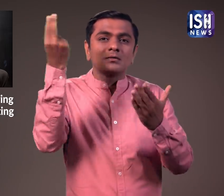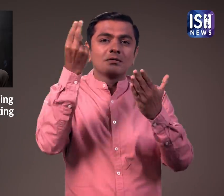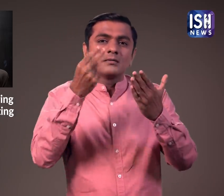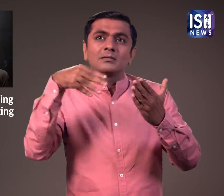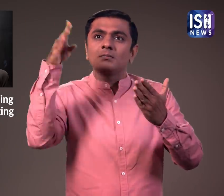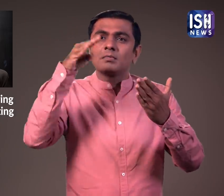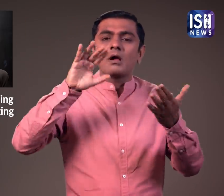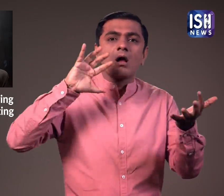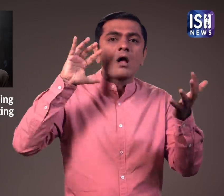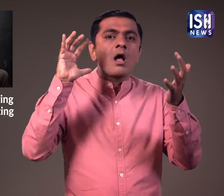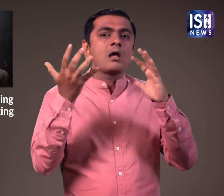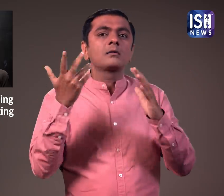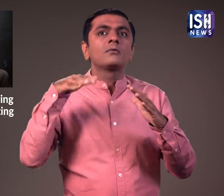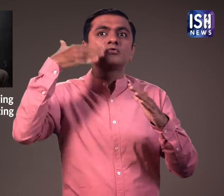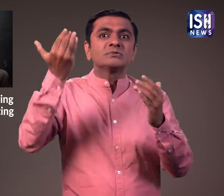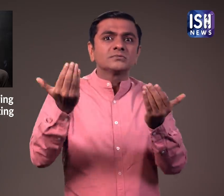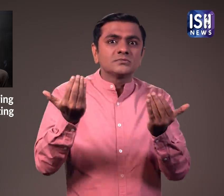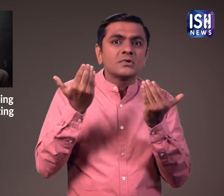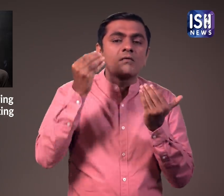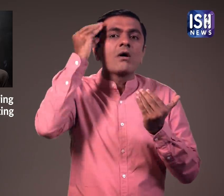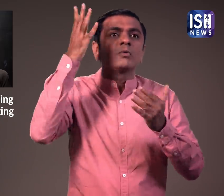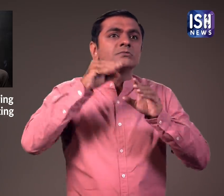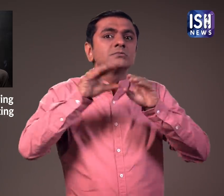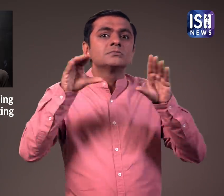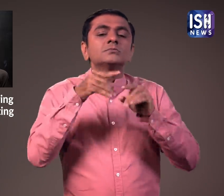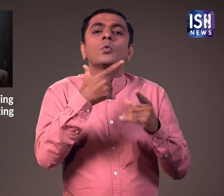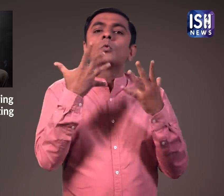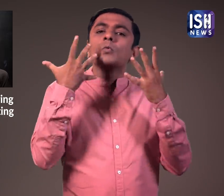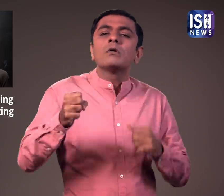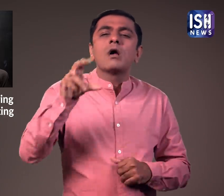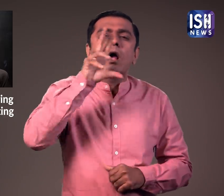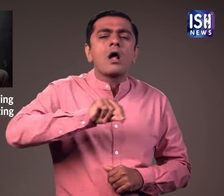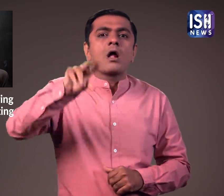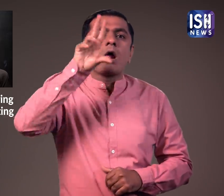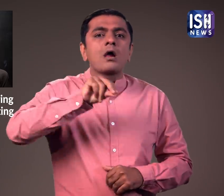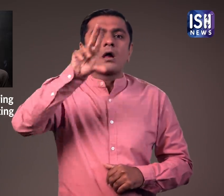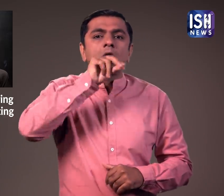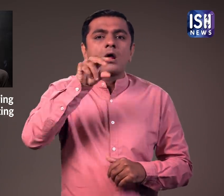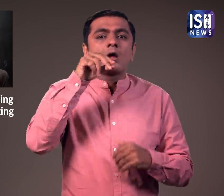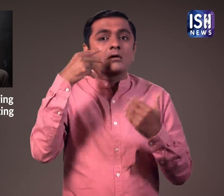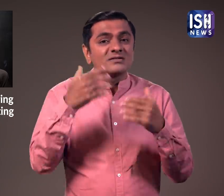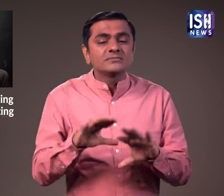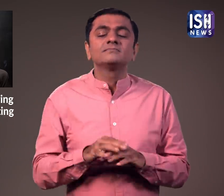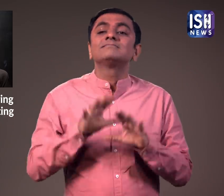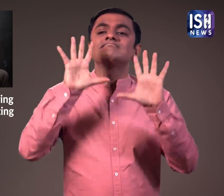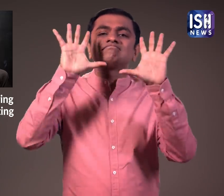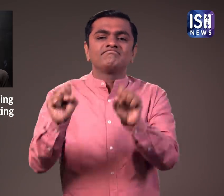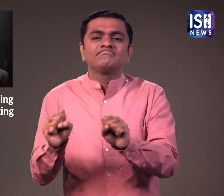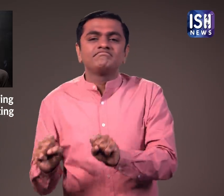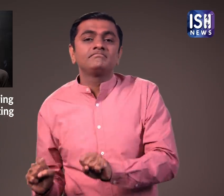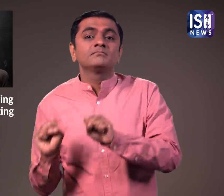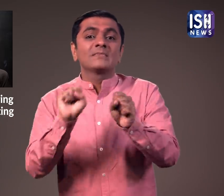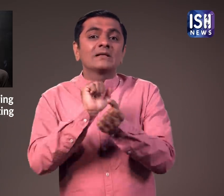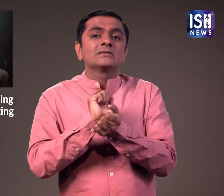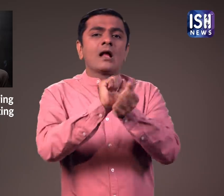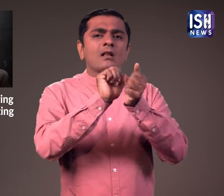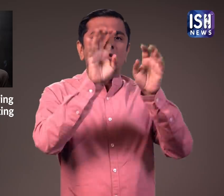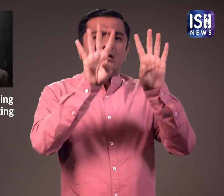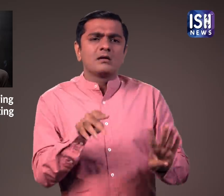हैं। आदमी को जाँच के लिए एक